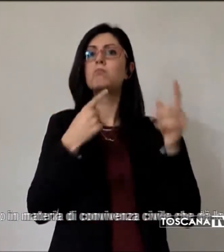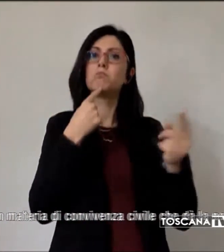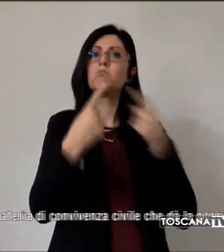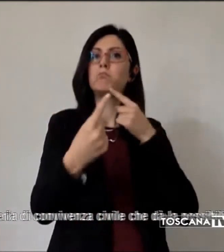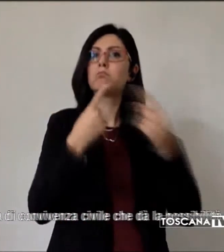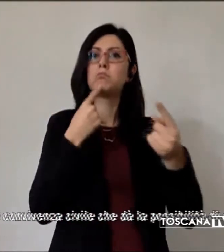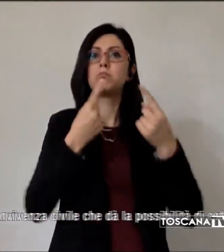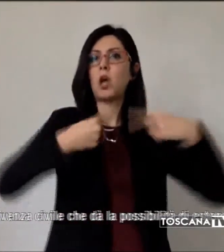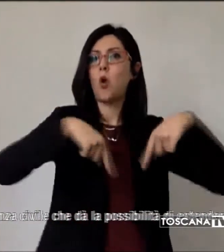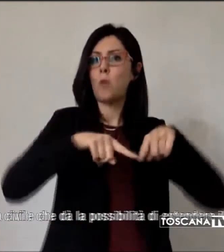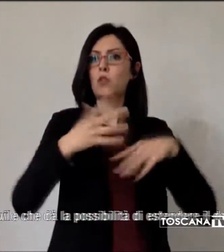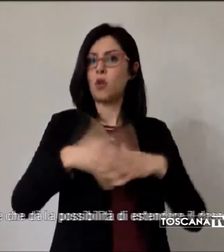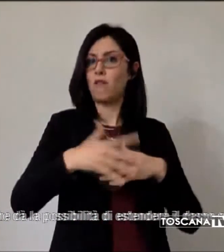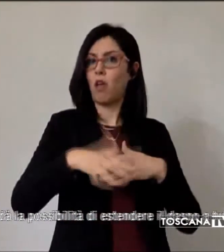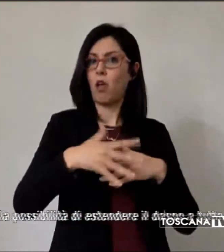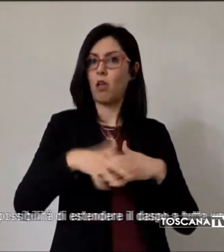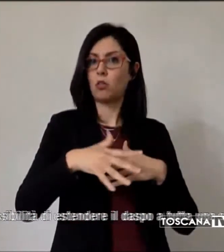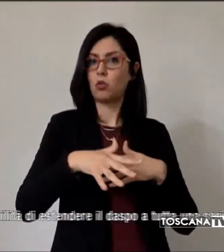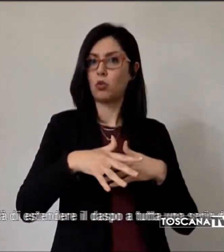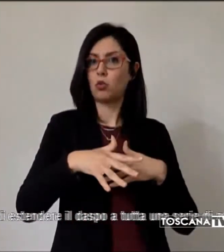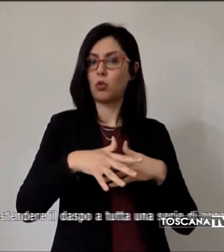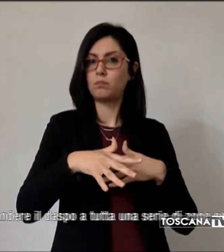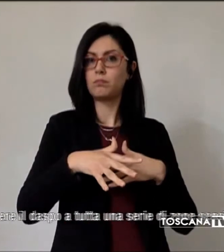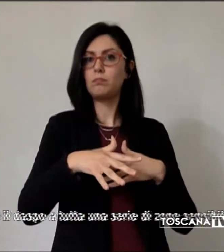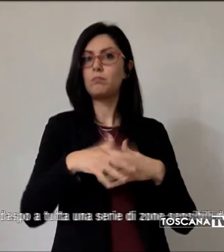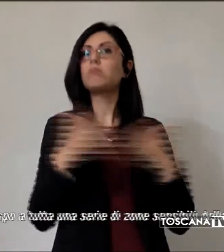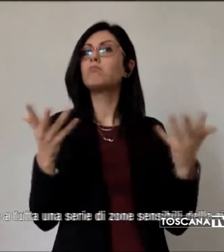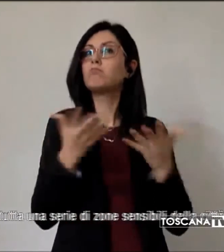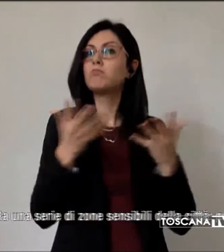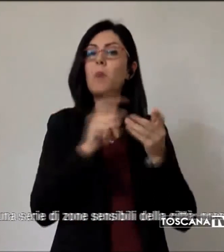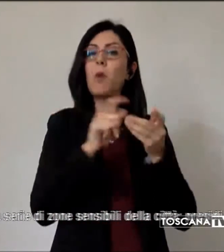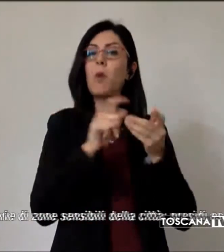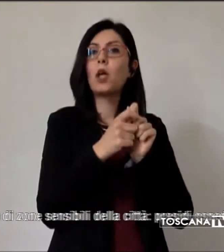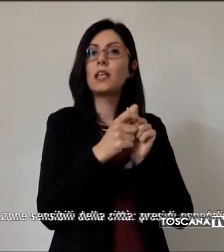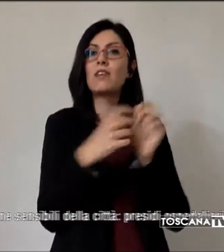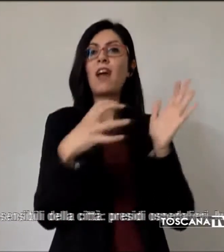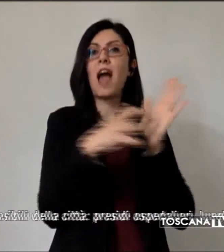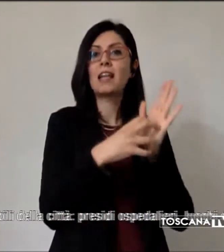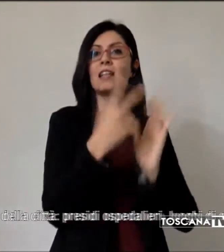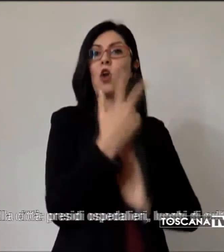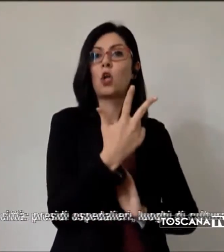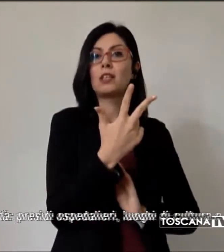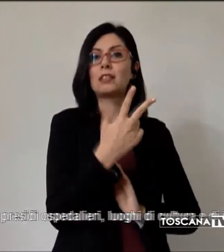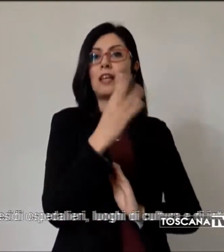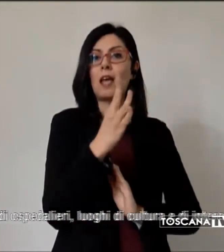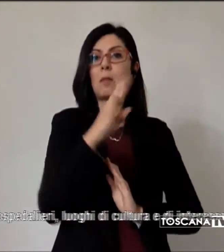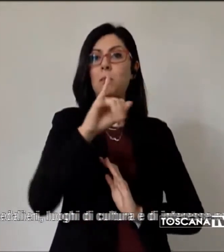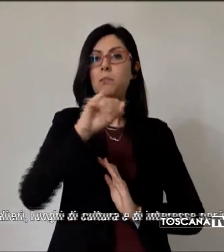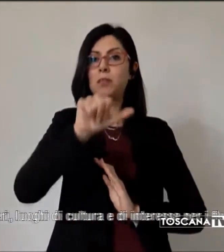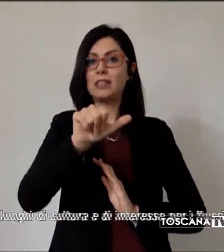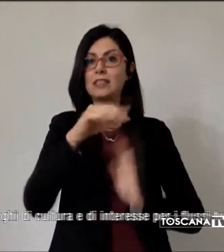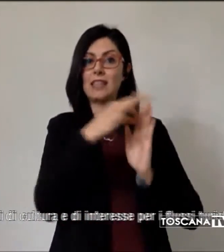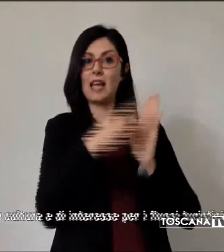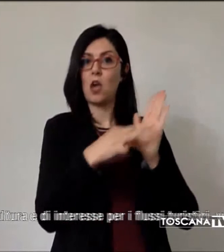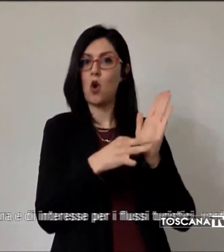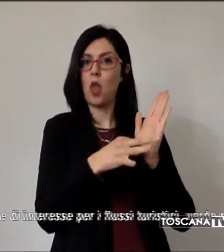ha detto Tomasi. Si tratta di una modifica all'articolo 3 bis del regolamento in materia